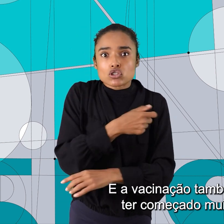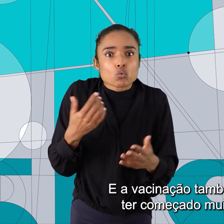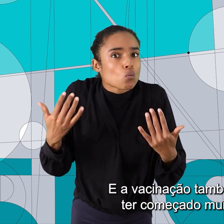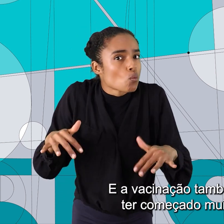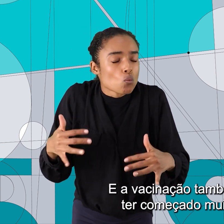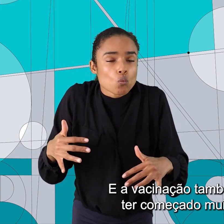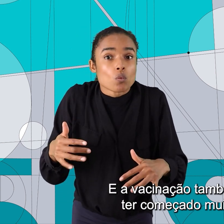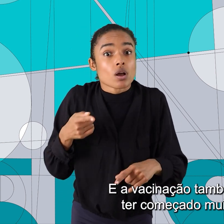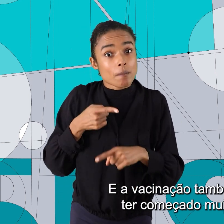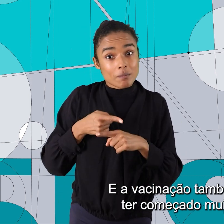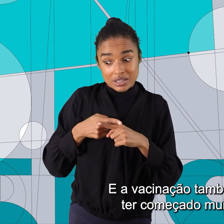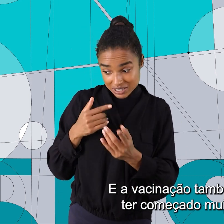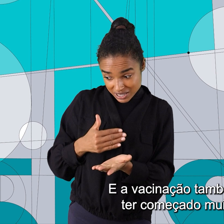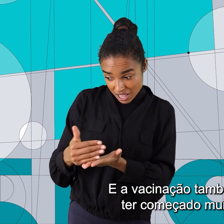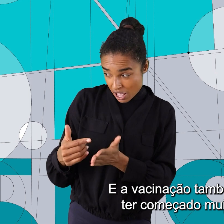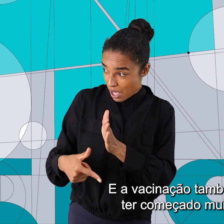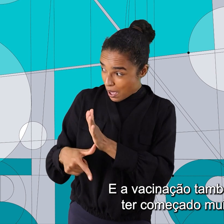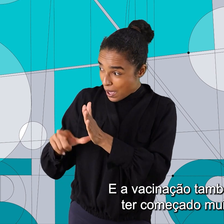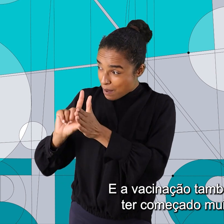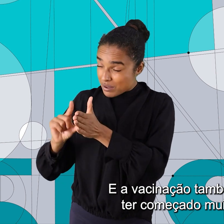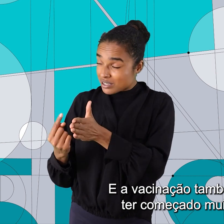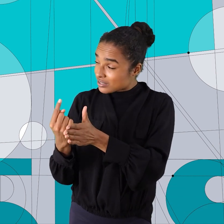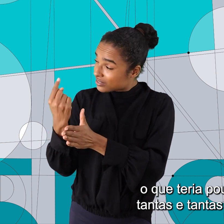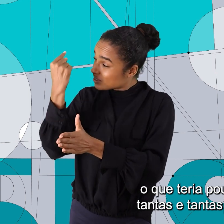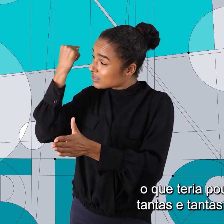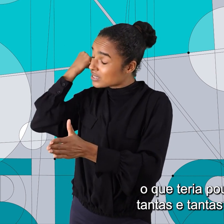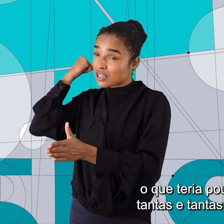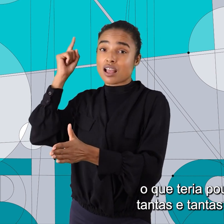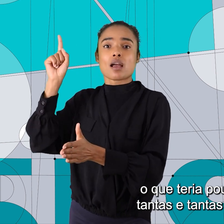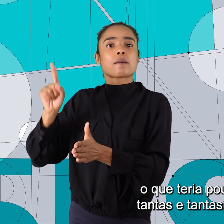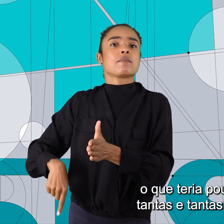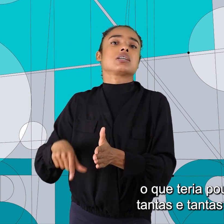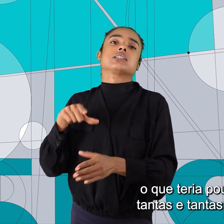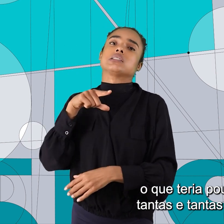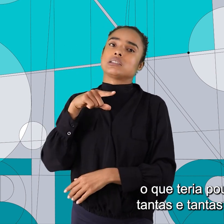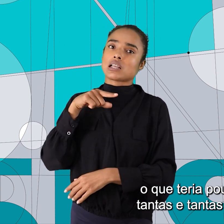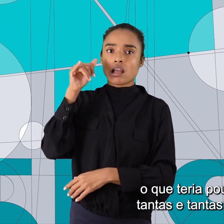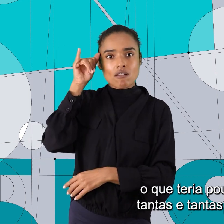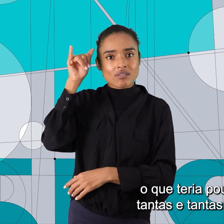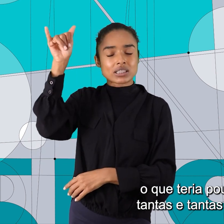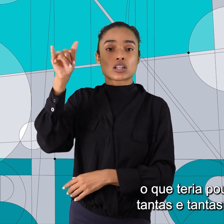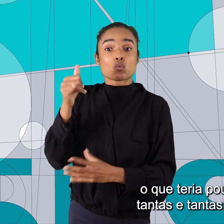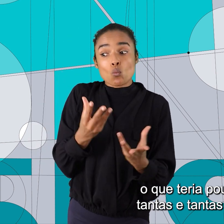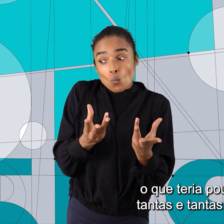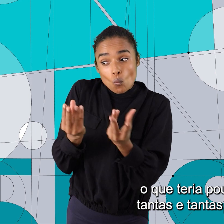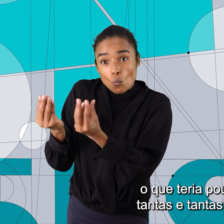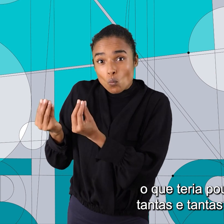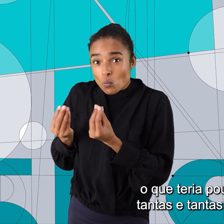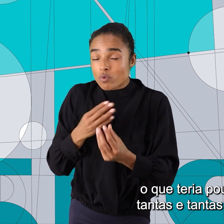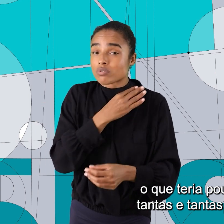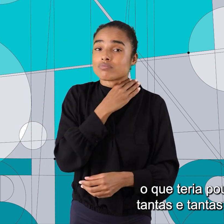E a vacinação também poderia ter começado muito antes, o que teria poupado tantas e tantas vidas.